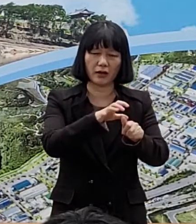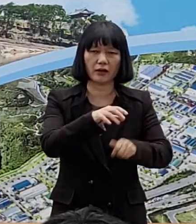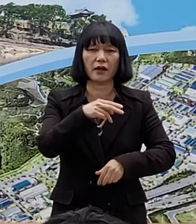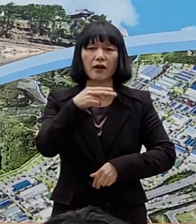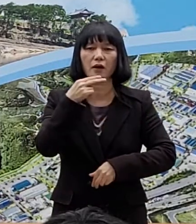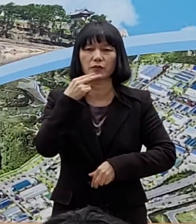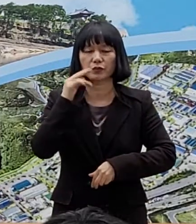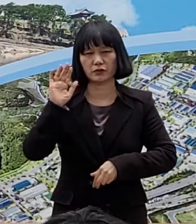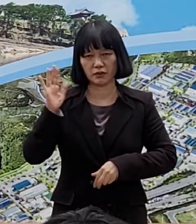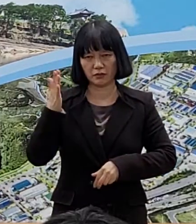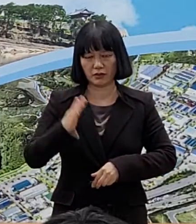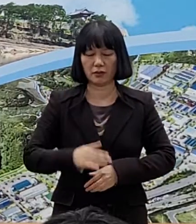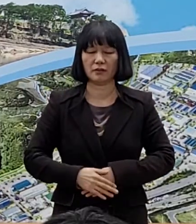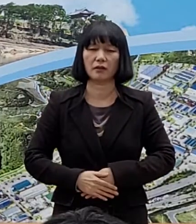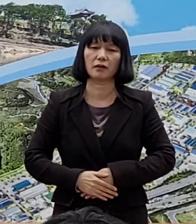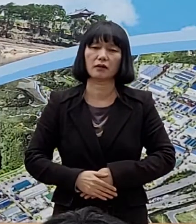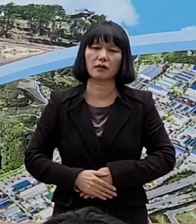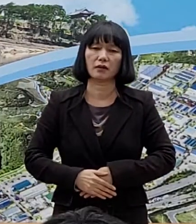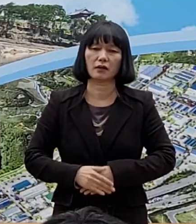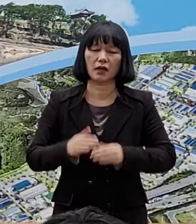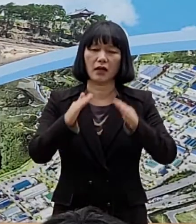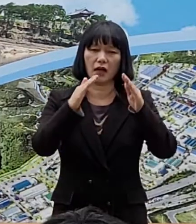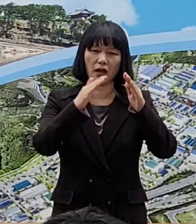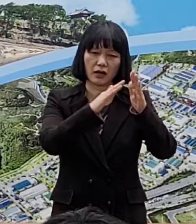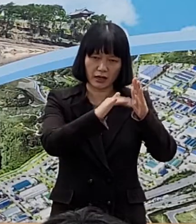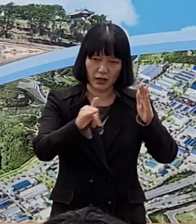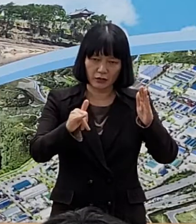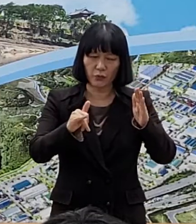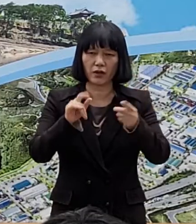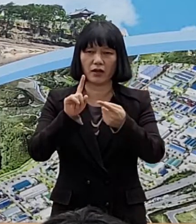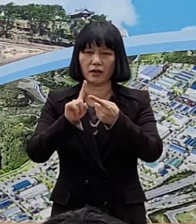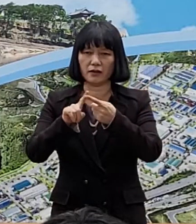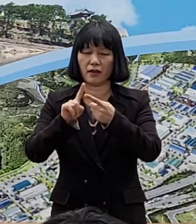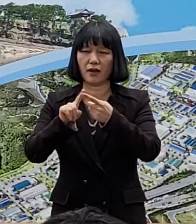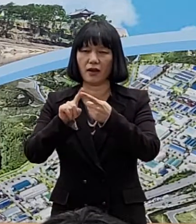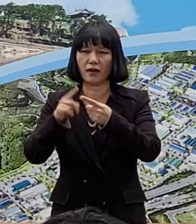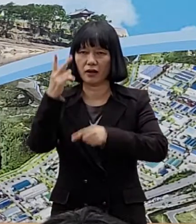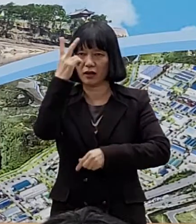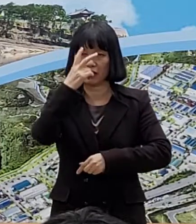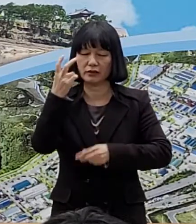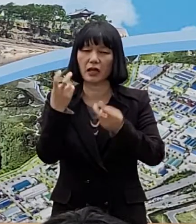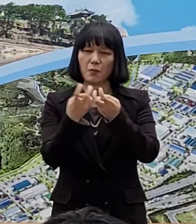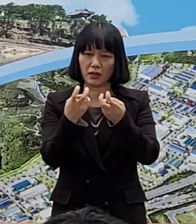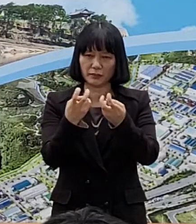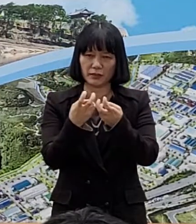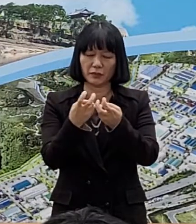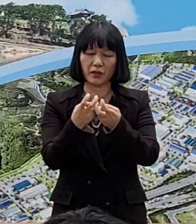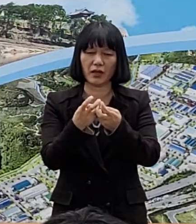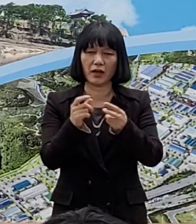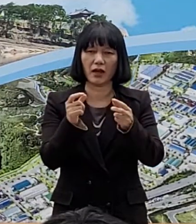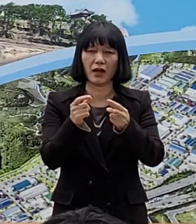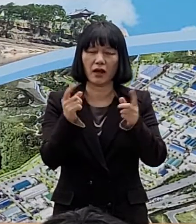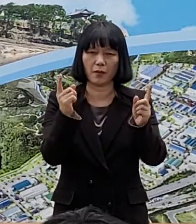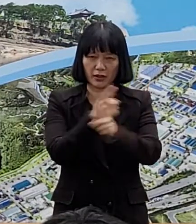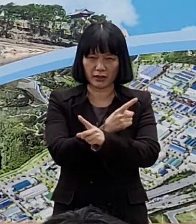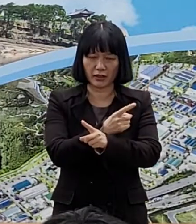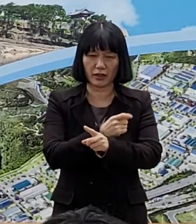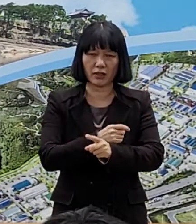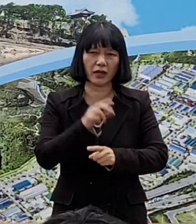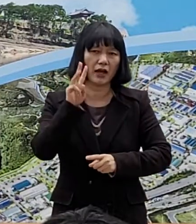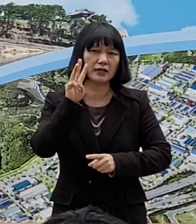않아도 됩니다. 동거 가족에 대한 검사 방식 역시 간소화되어